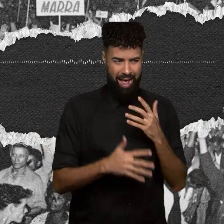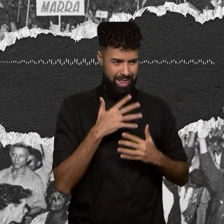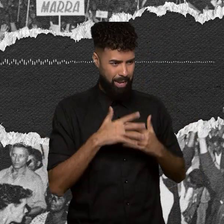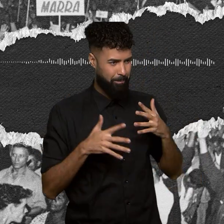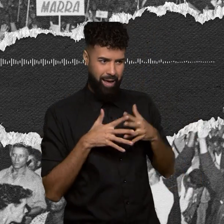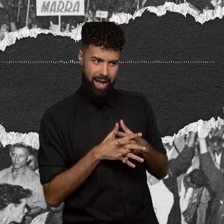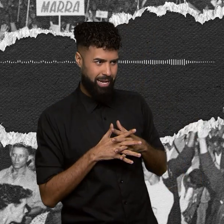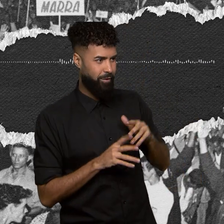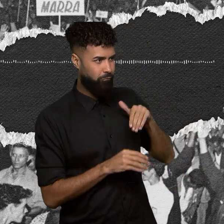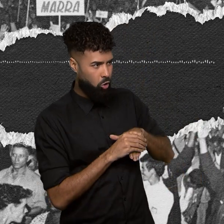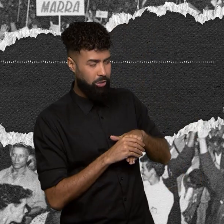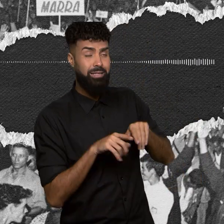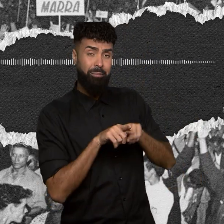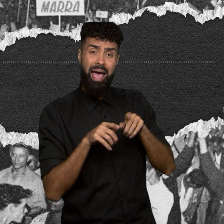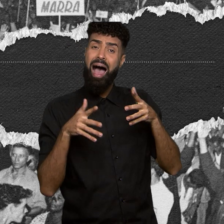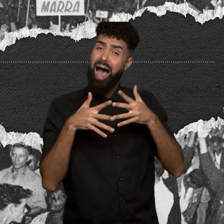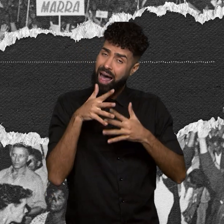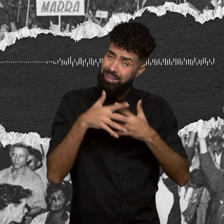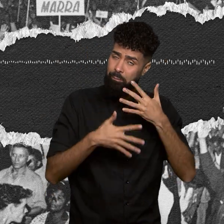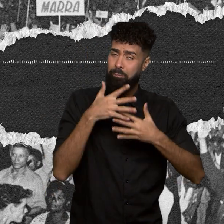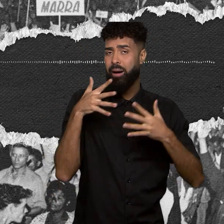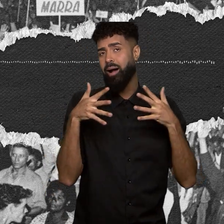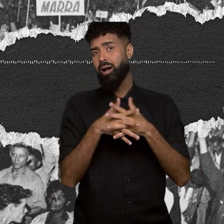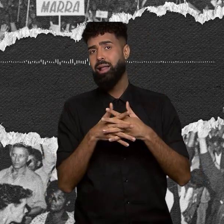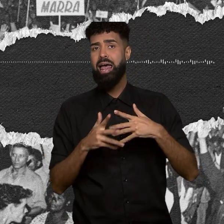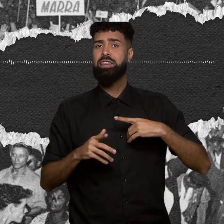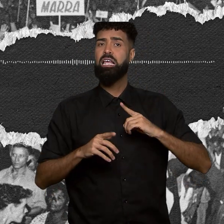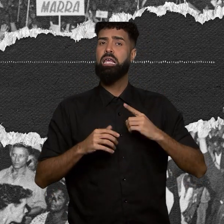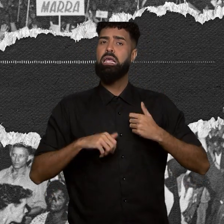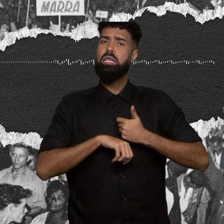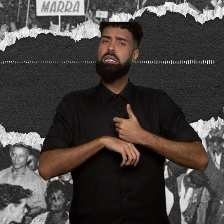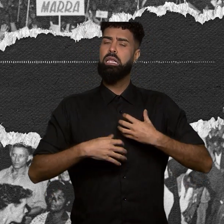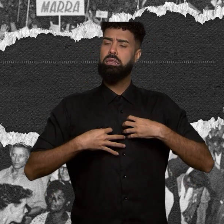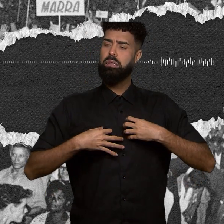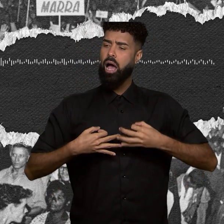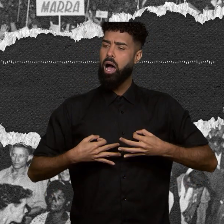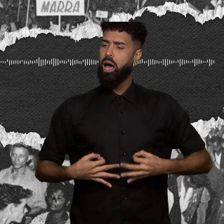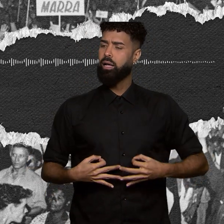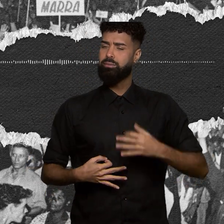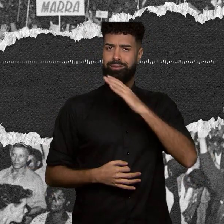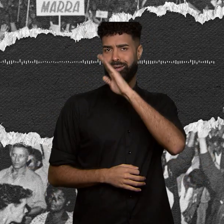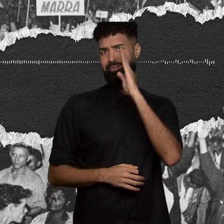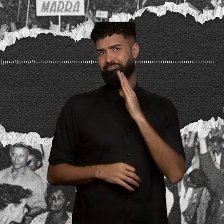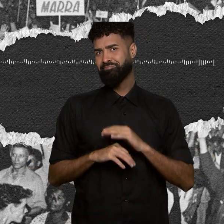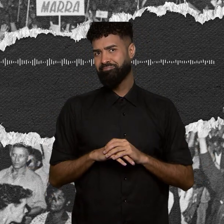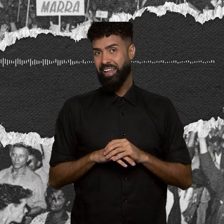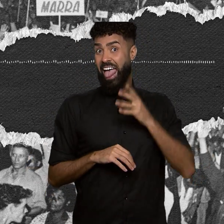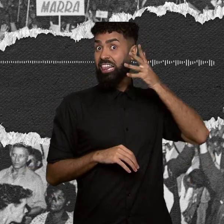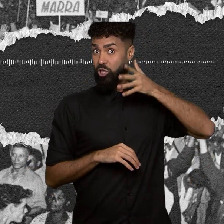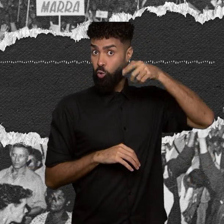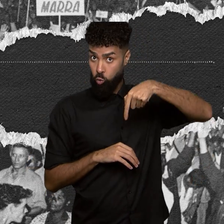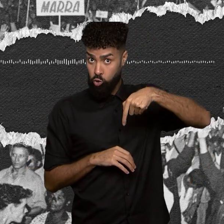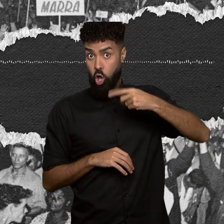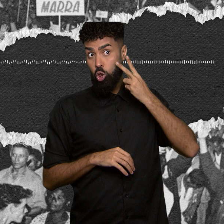própria dignidade dos brasileiros. Dois dias depois desse discurso, foi enviado ao Congresso Nacional a mensagem